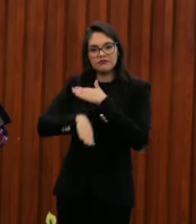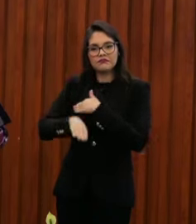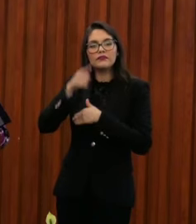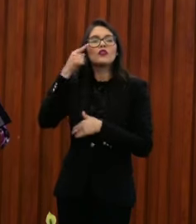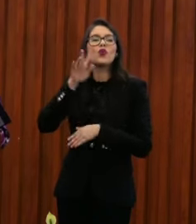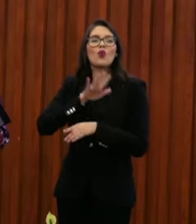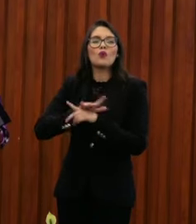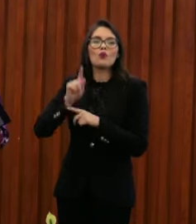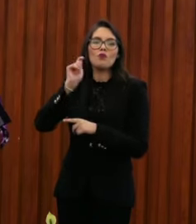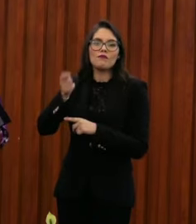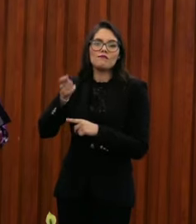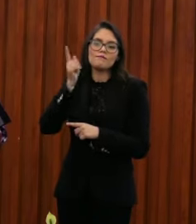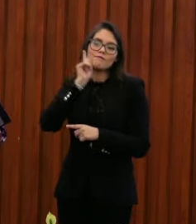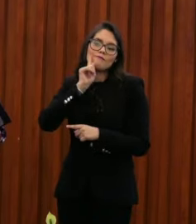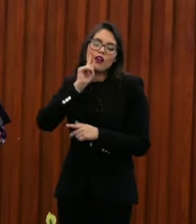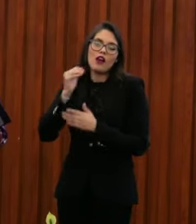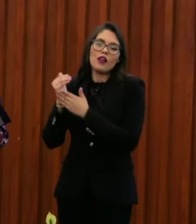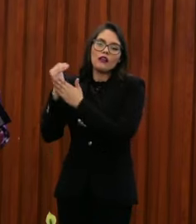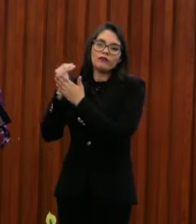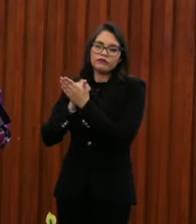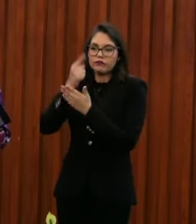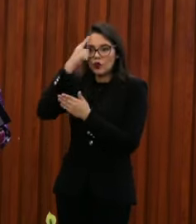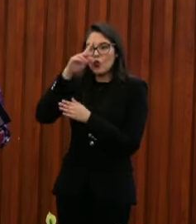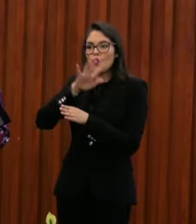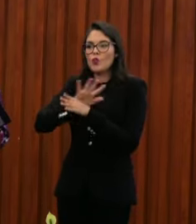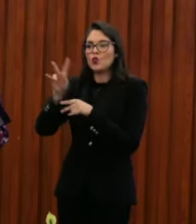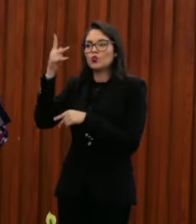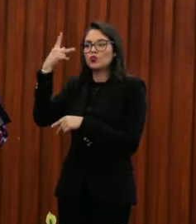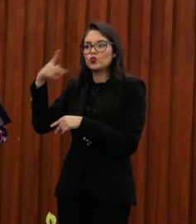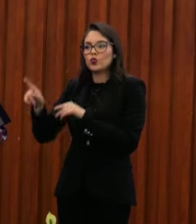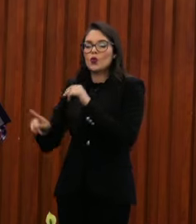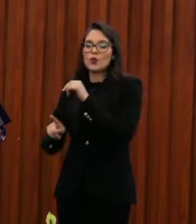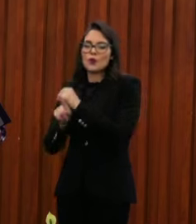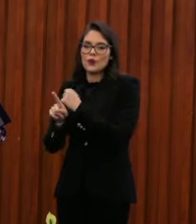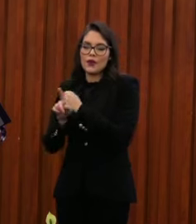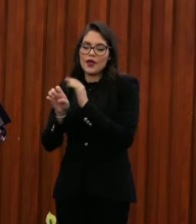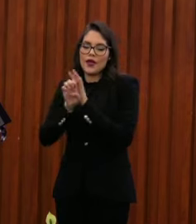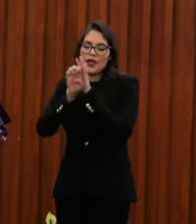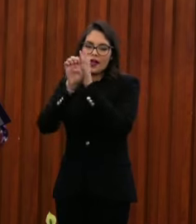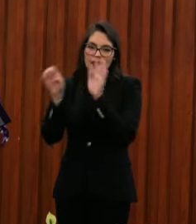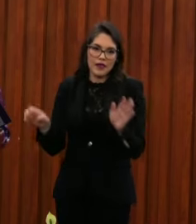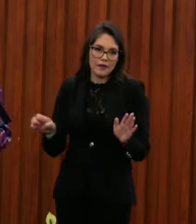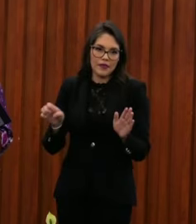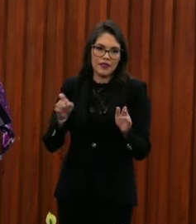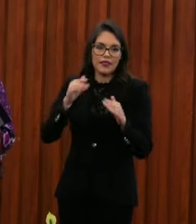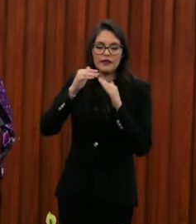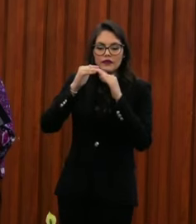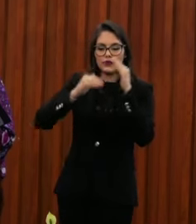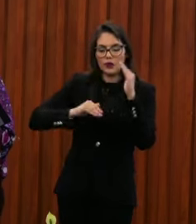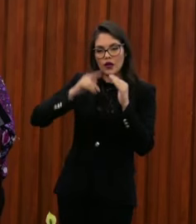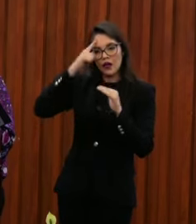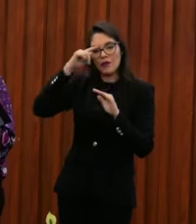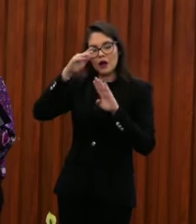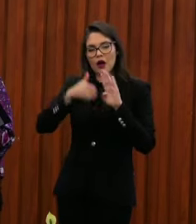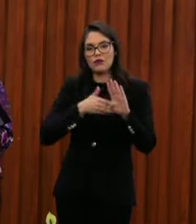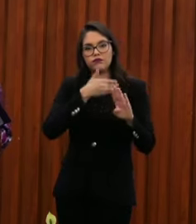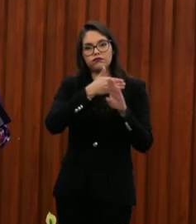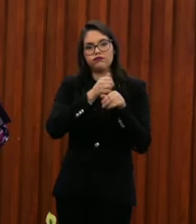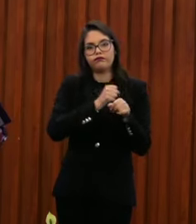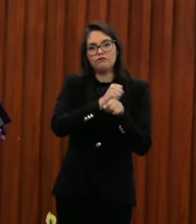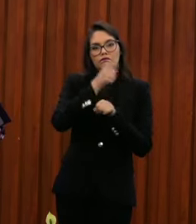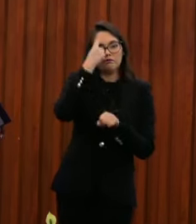ocasiones a las mujeres, sus problemáticas, entre ellas la desigualdad y la violencia de género que